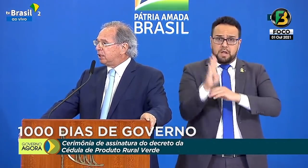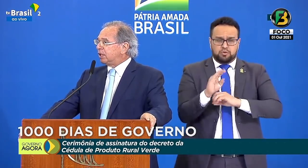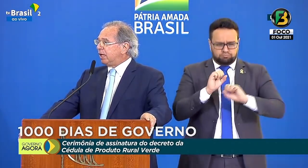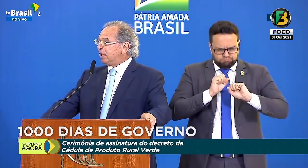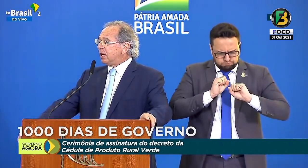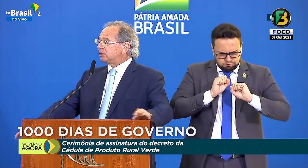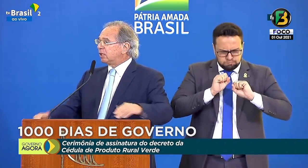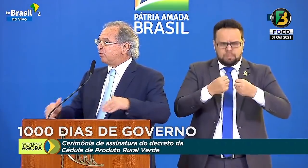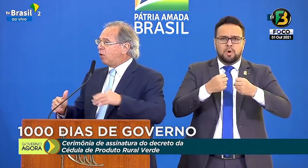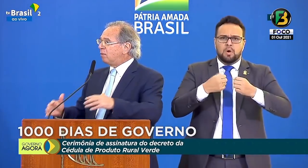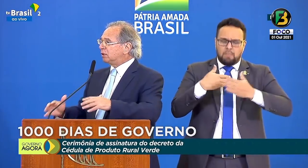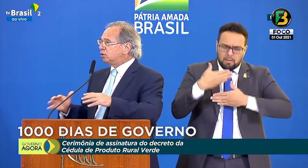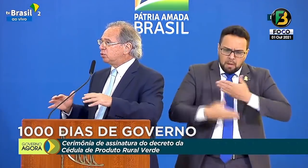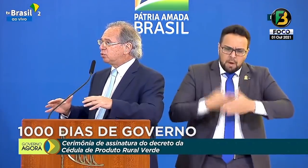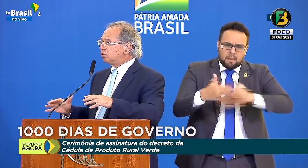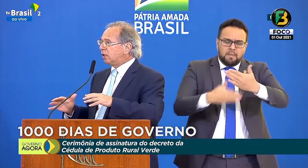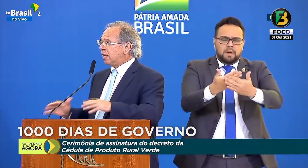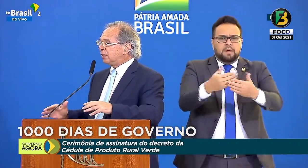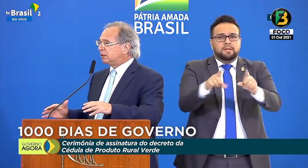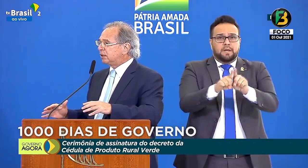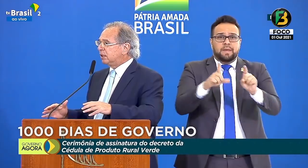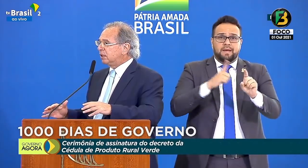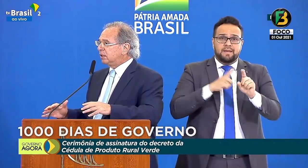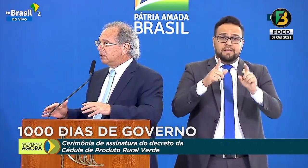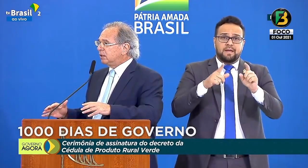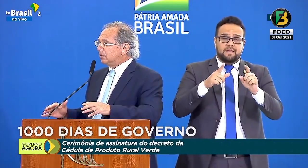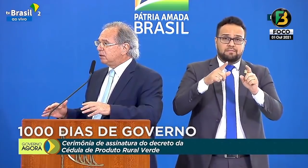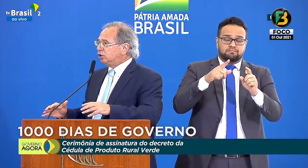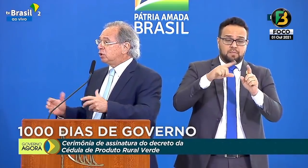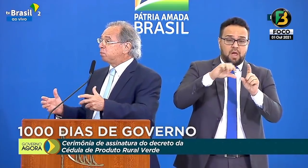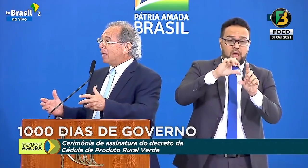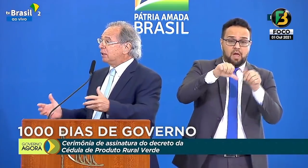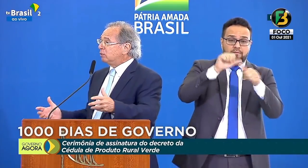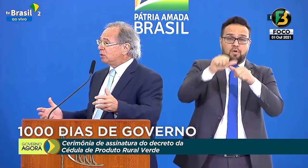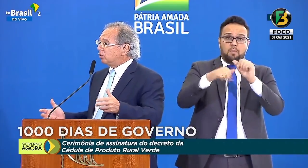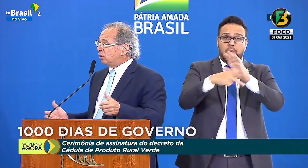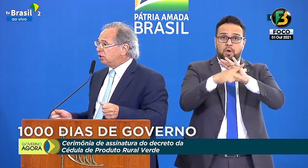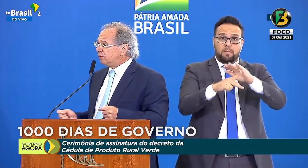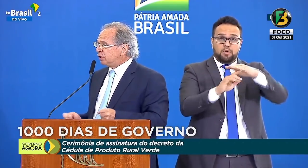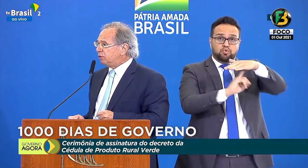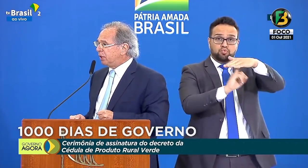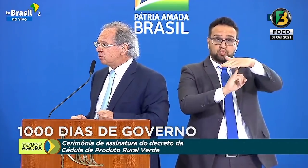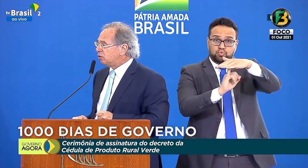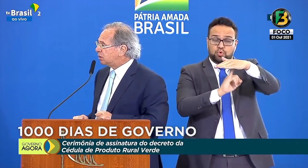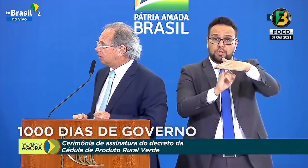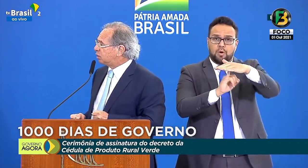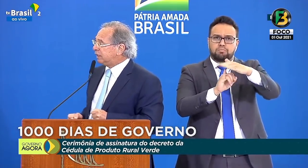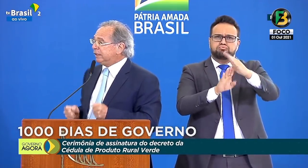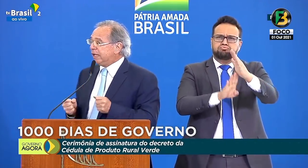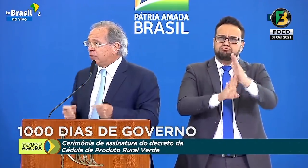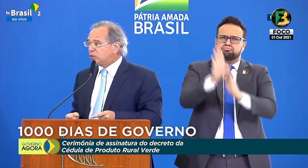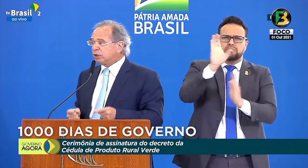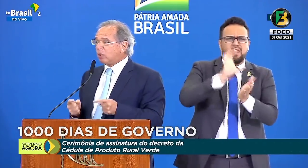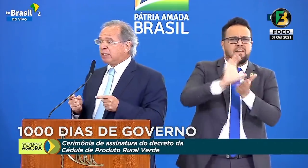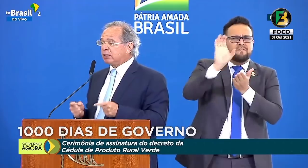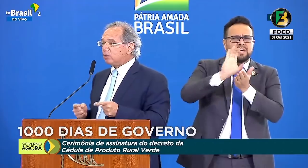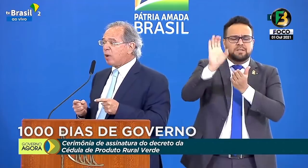e tem as reformas institucionais disparando as ondas de investimentos, nós temos